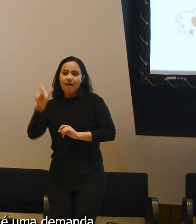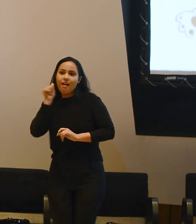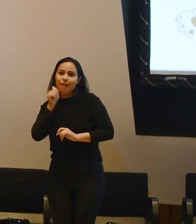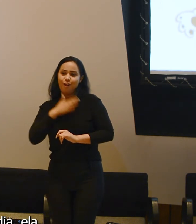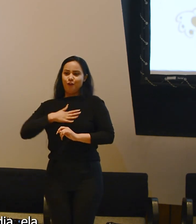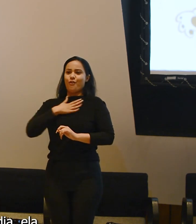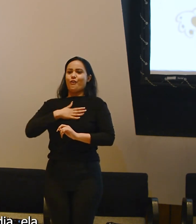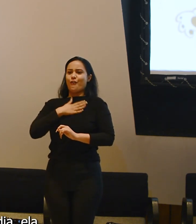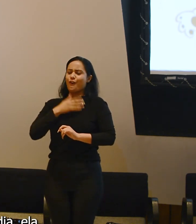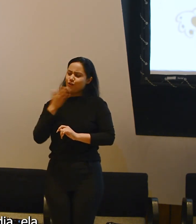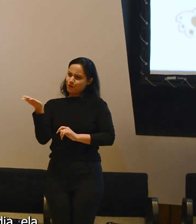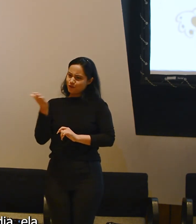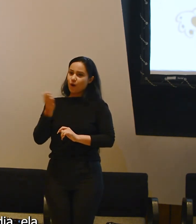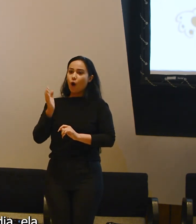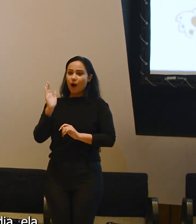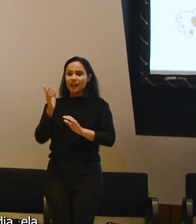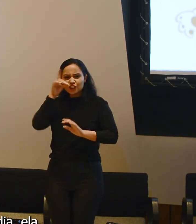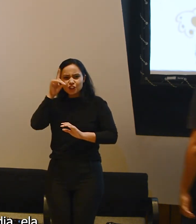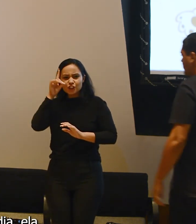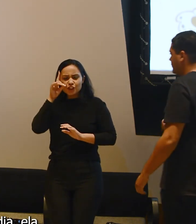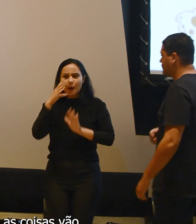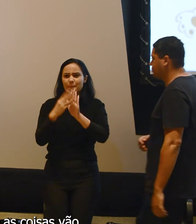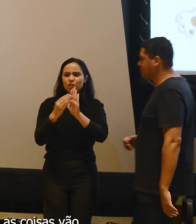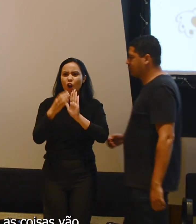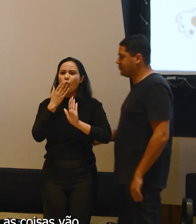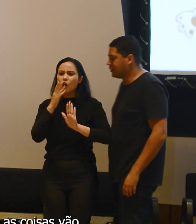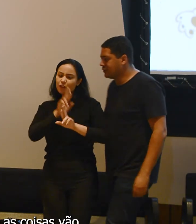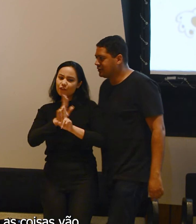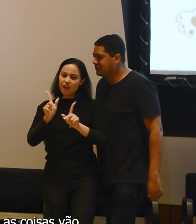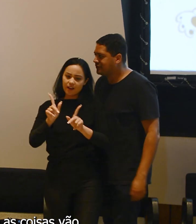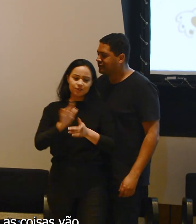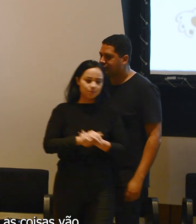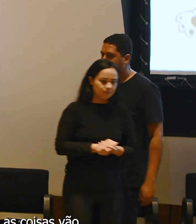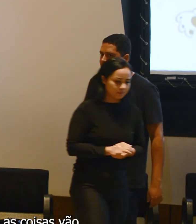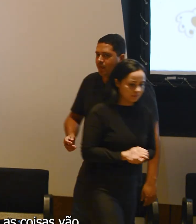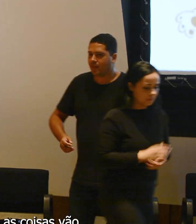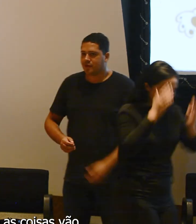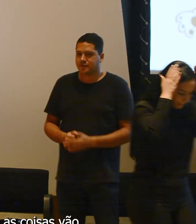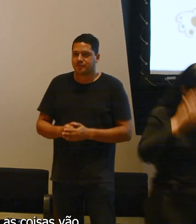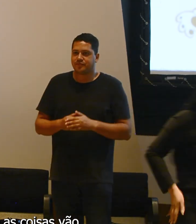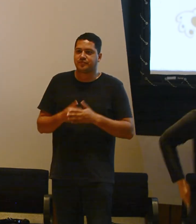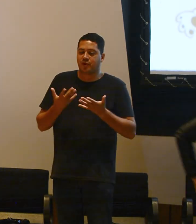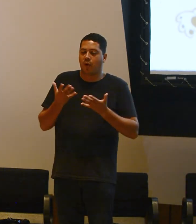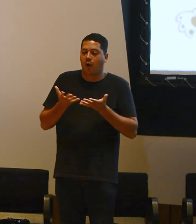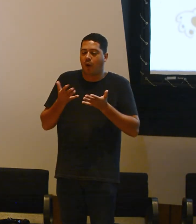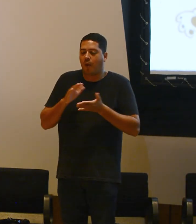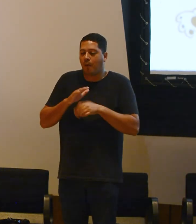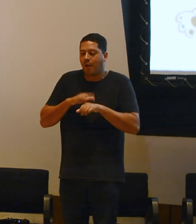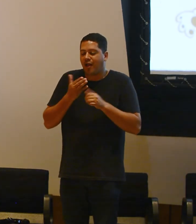que ela gosta. E aí hoje, né, cada dia ela quer o molde de uma cor, o aparelho de uma cor, e as coisas vão se tornando muito mais leves, tá?